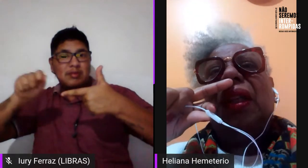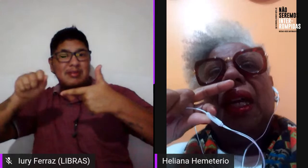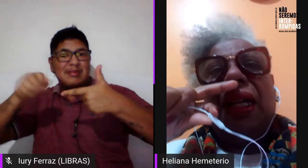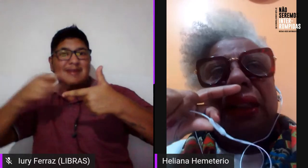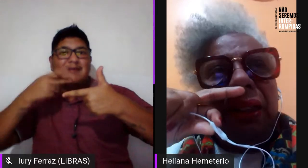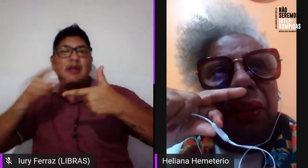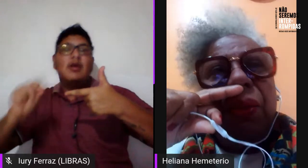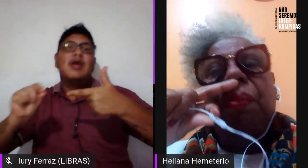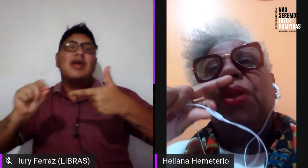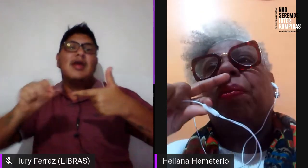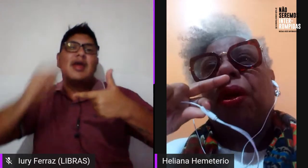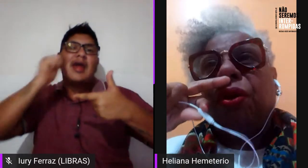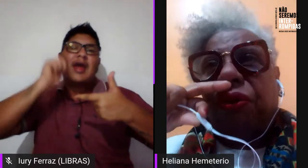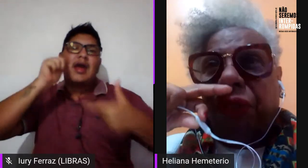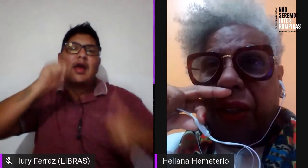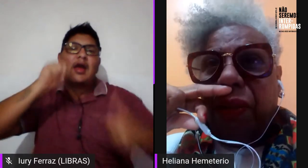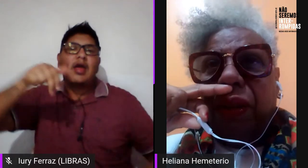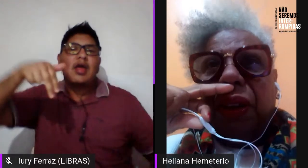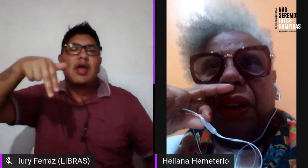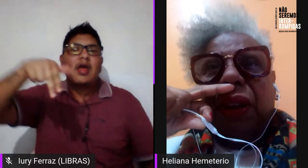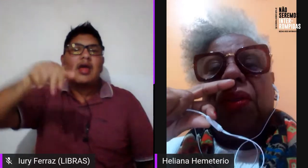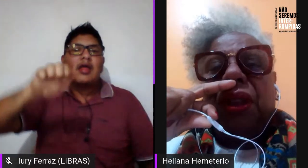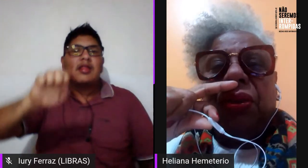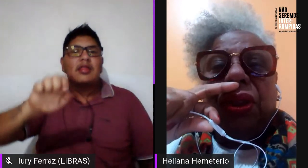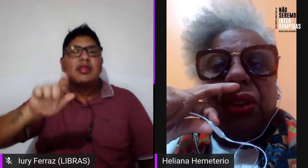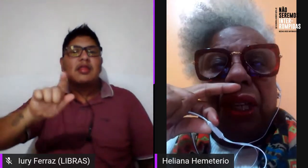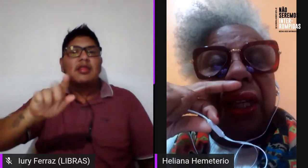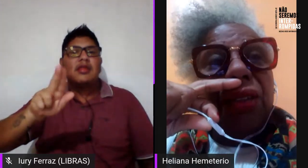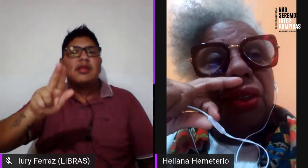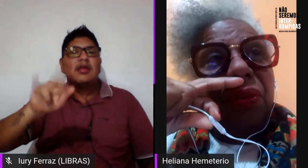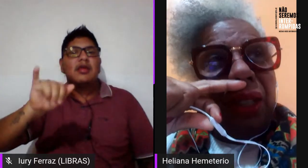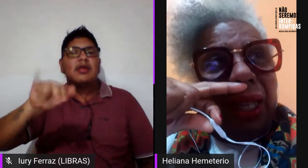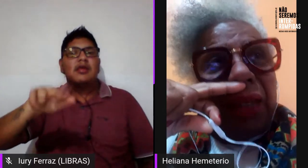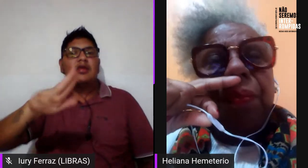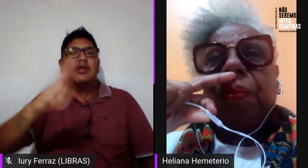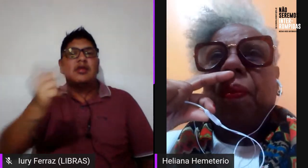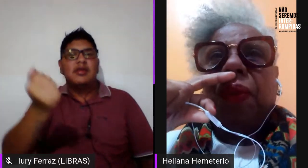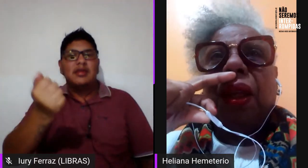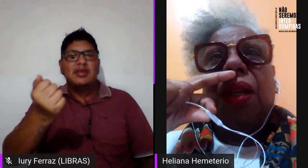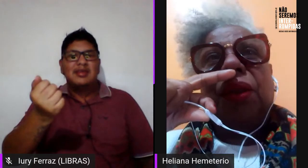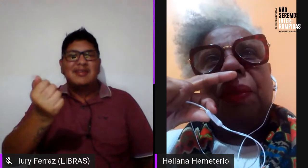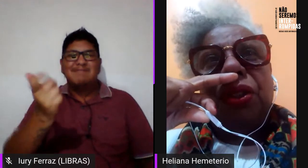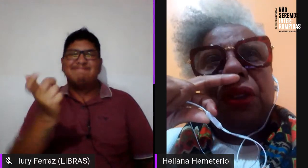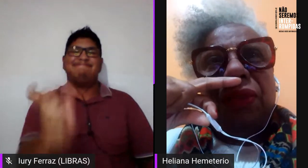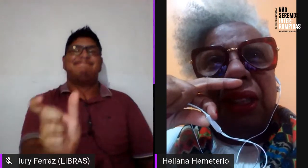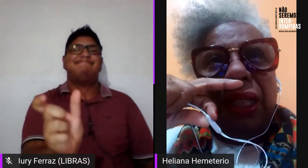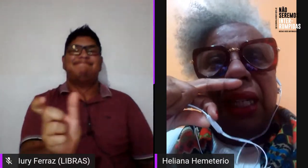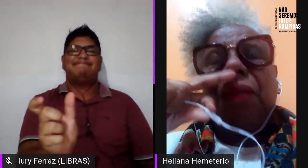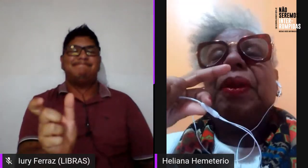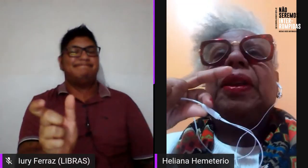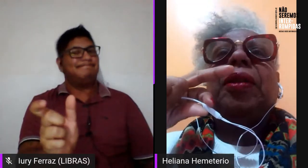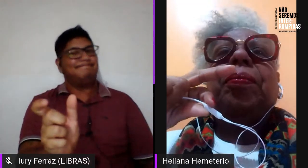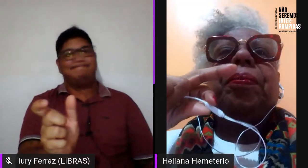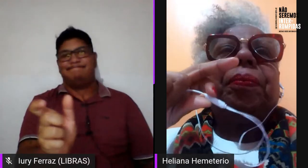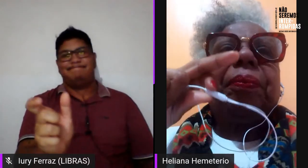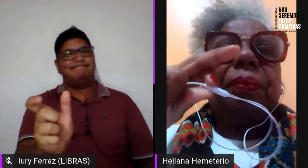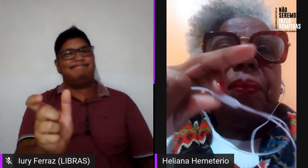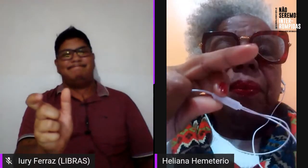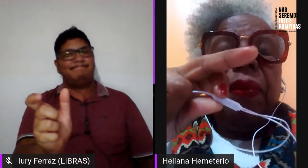e aí o bicho pegou feio. Eu não sei, Rosângela Castro estava lá, eu também estava lá,